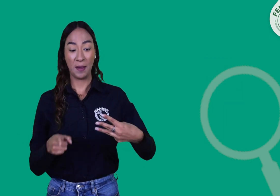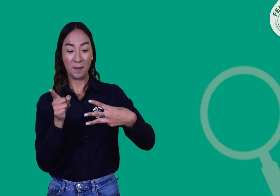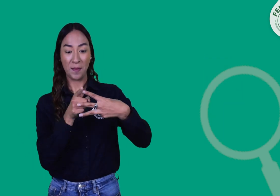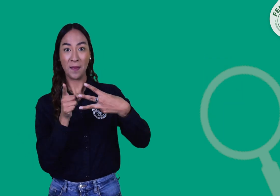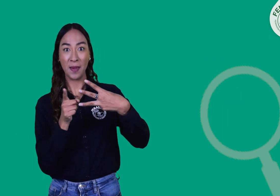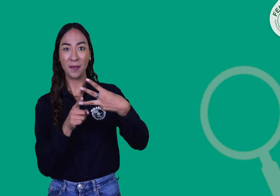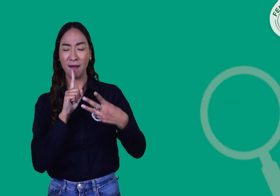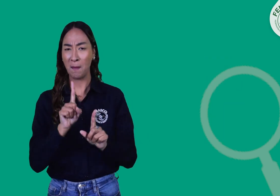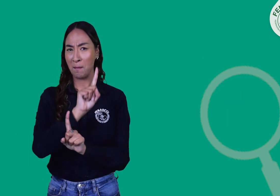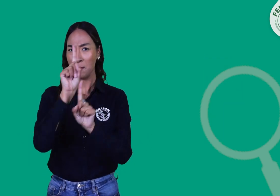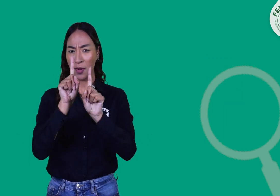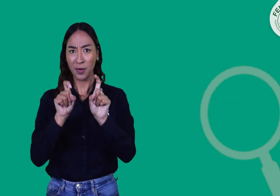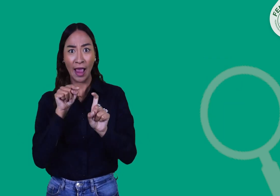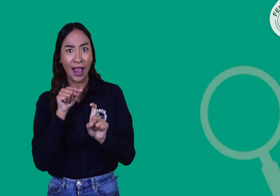Ya vimos respuesta a las tres preguntas.